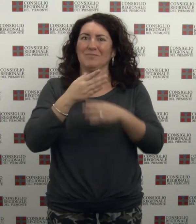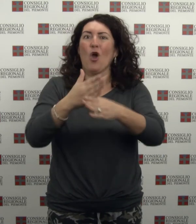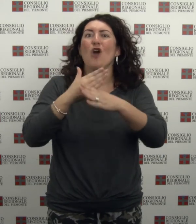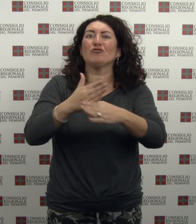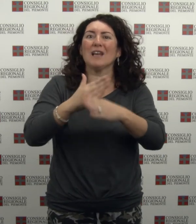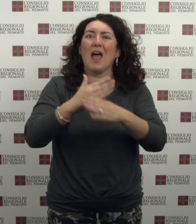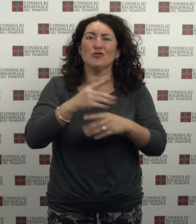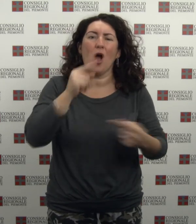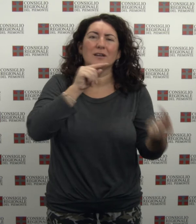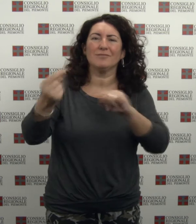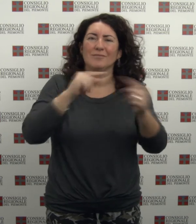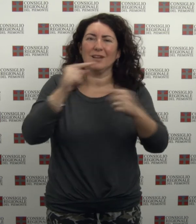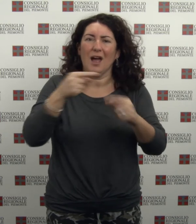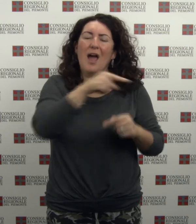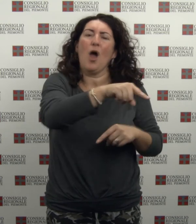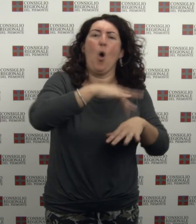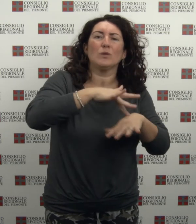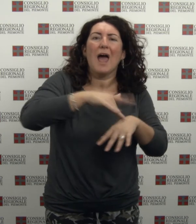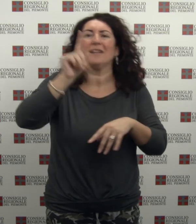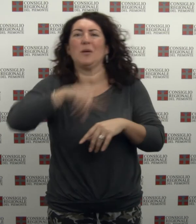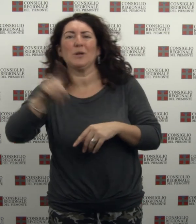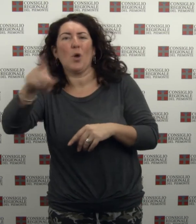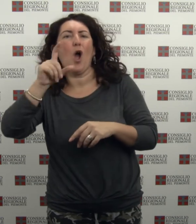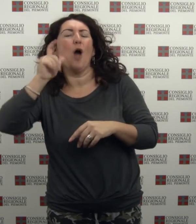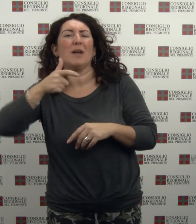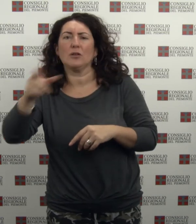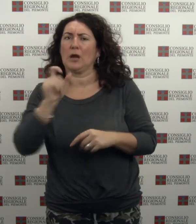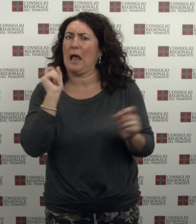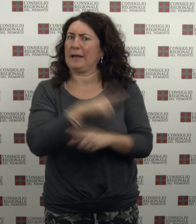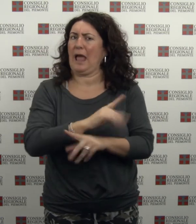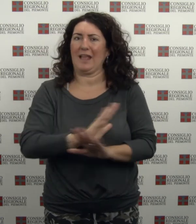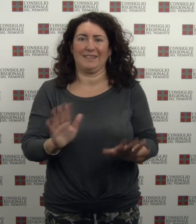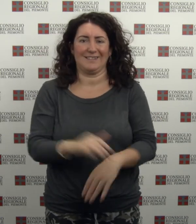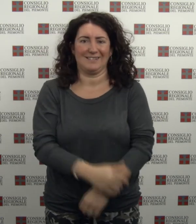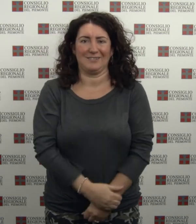operatori delle comunicazioni, è gratuito Grazie